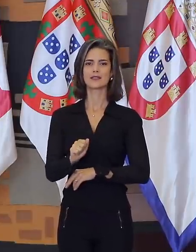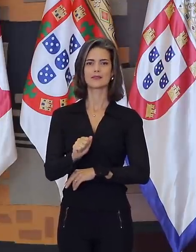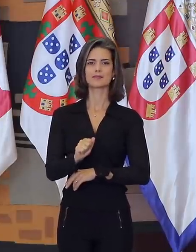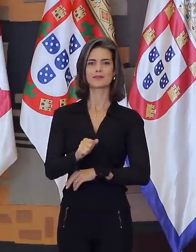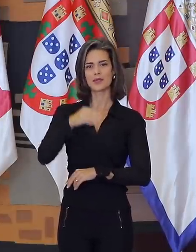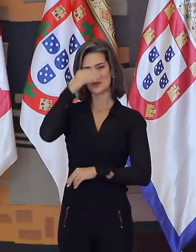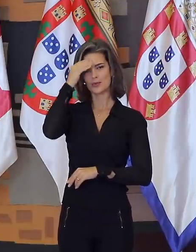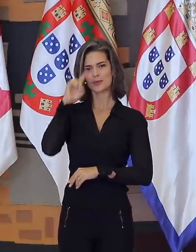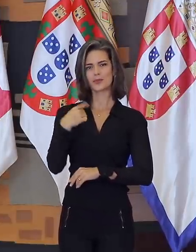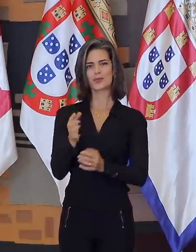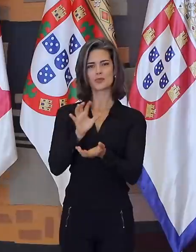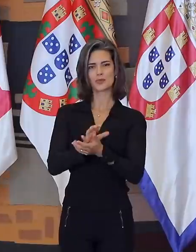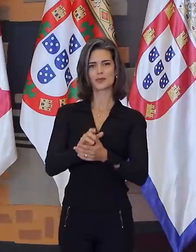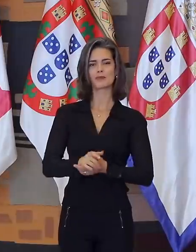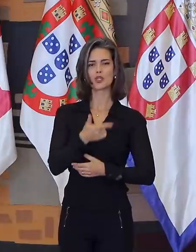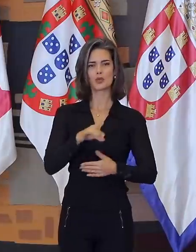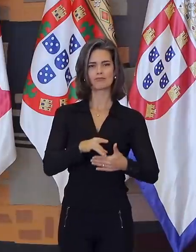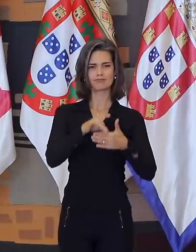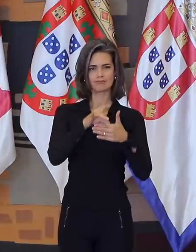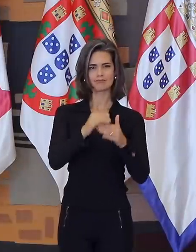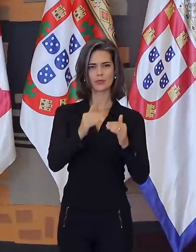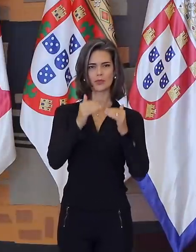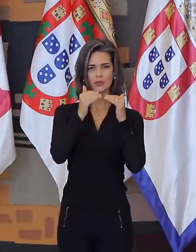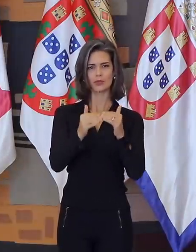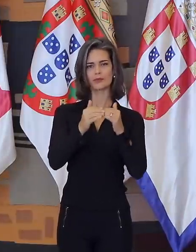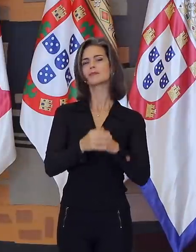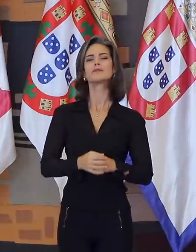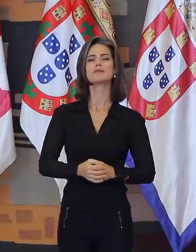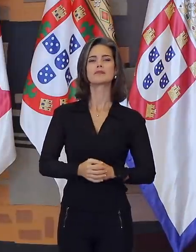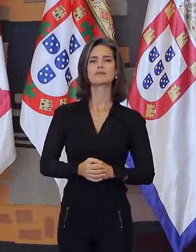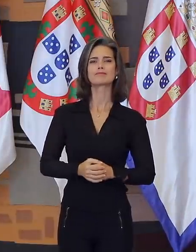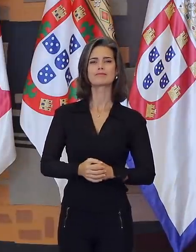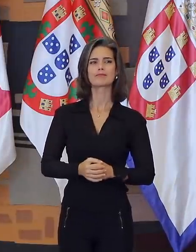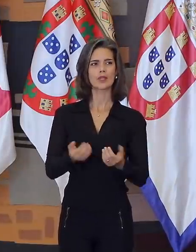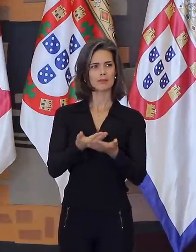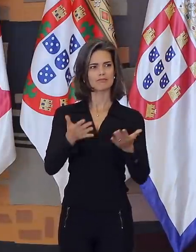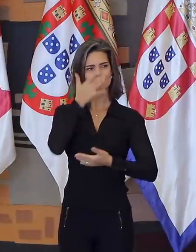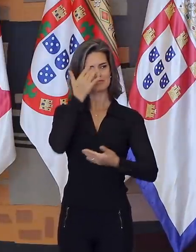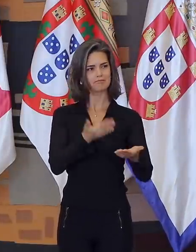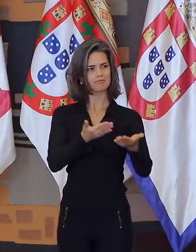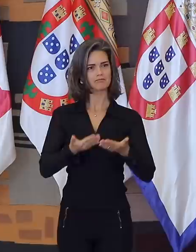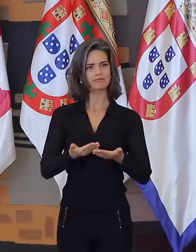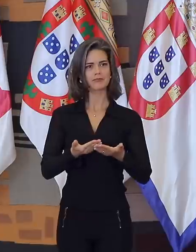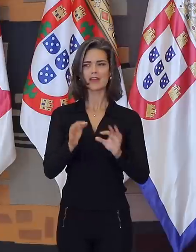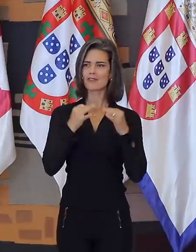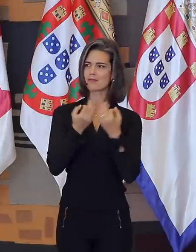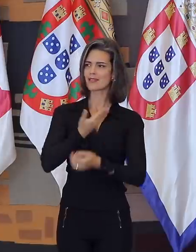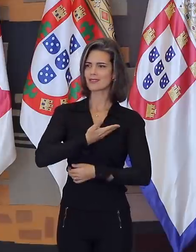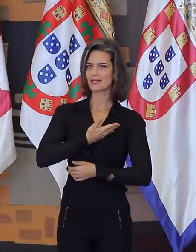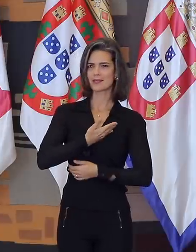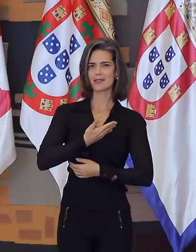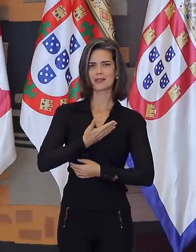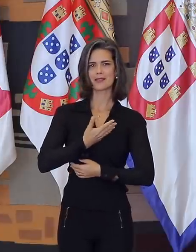nossa Paraninfa. Demais autoridades renominadas pelo cerimonial. Prezados convidados. Familiares e amigos